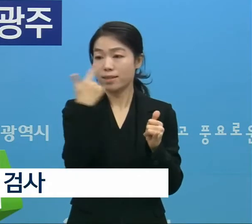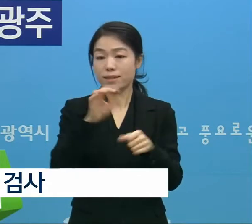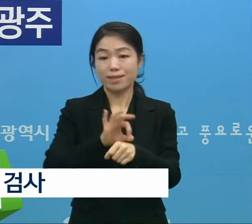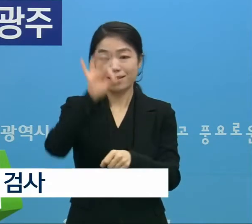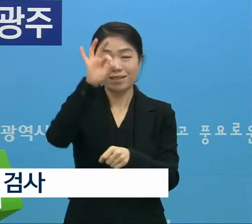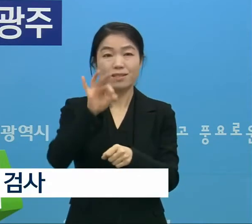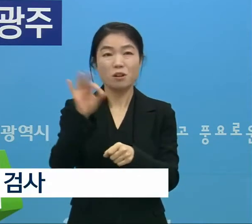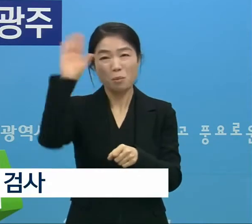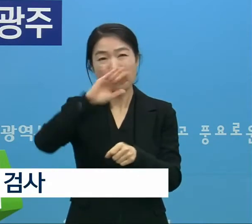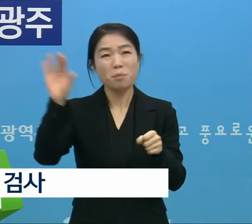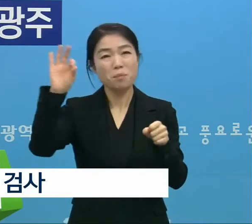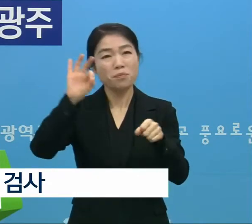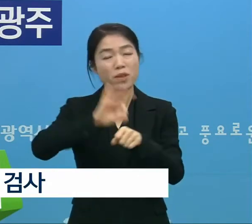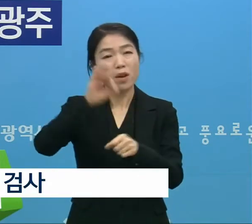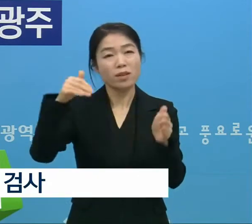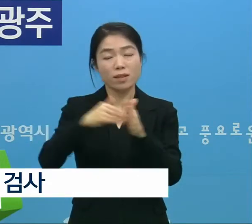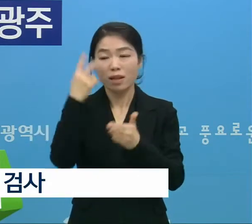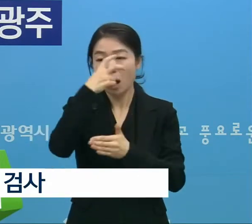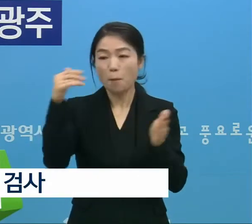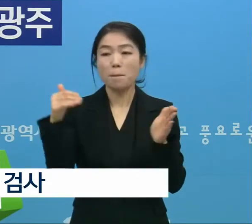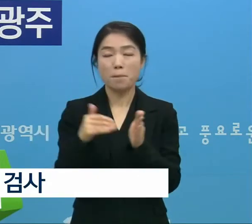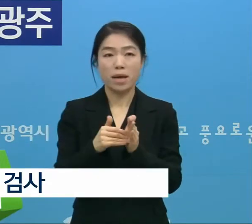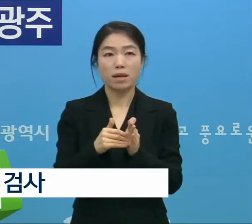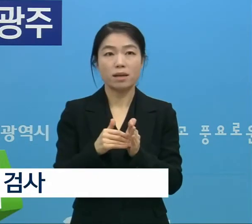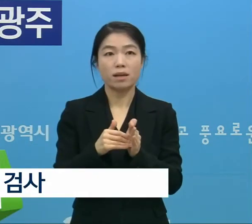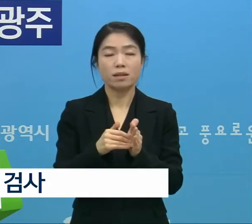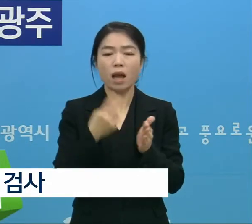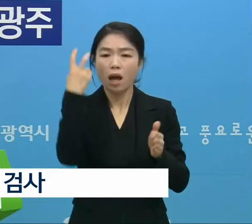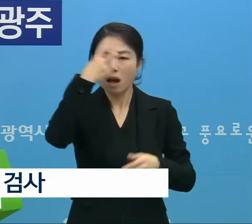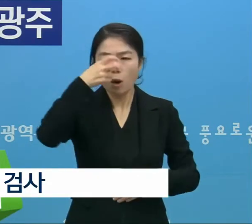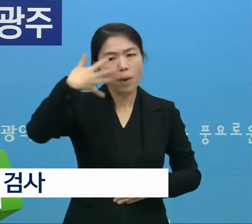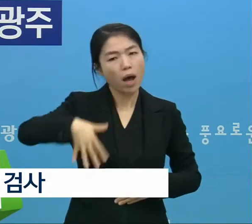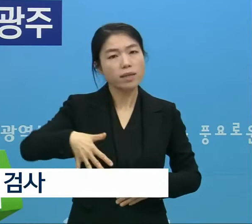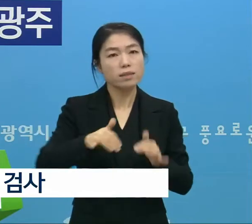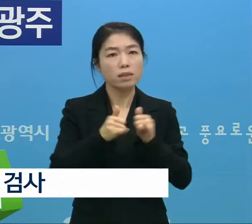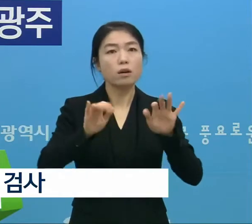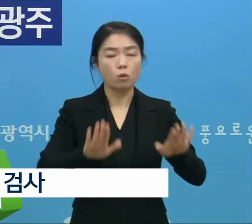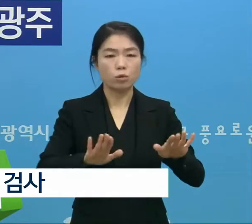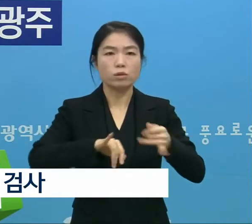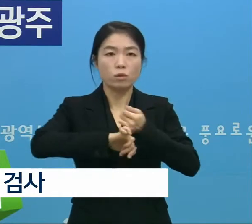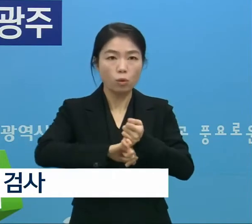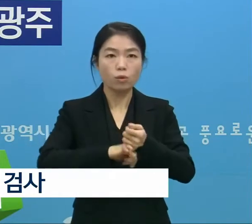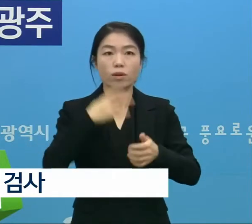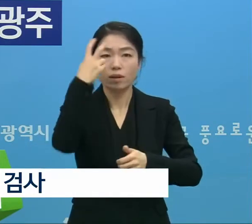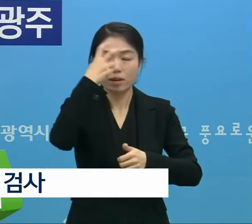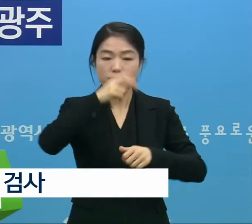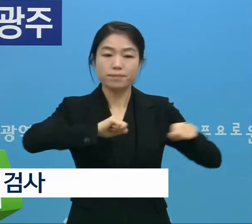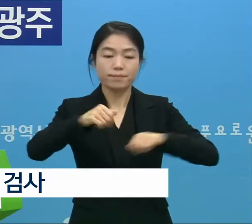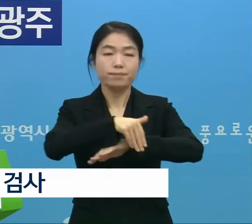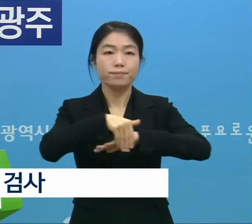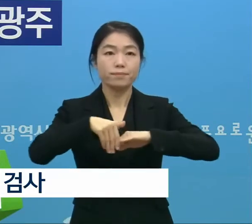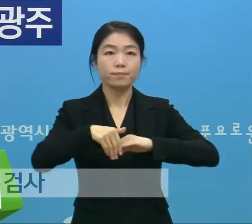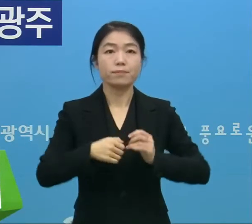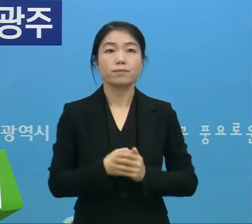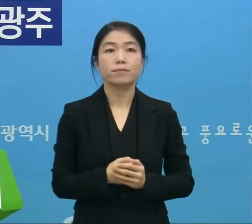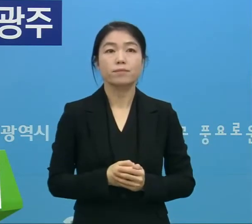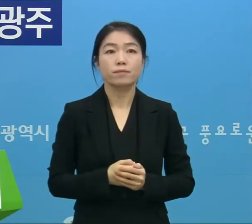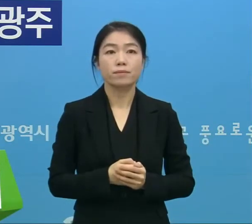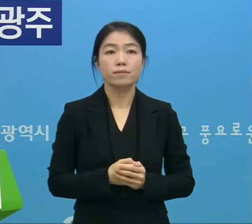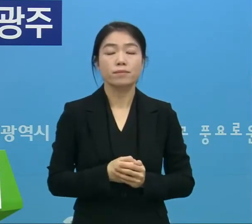10시까지 검사를 마쳤습니다. 미검사자는 오늘 중으로 검사를 실시할 애정입니다.